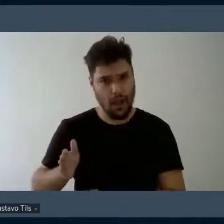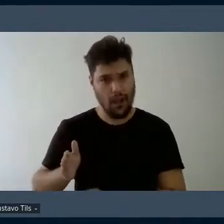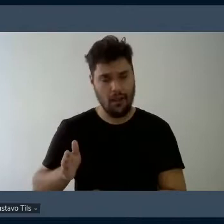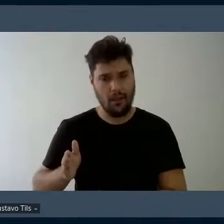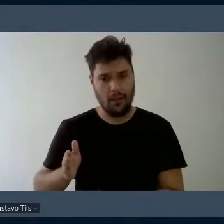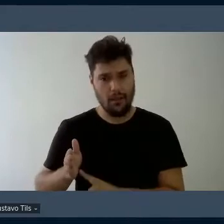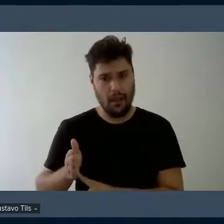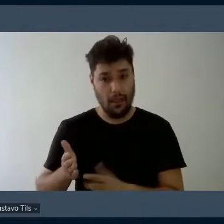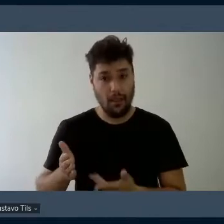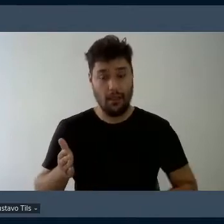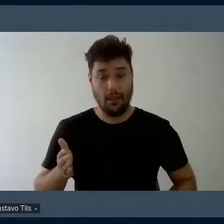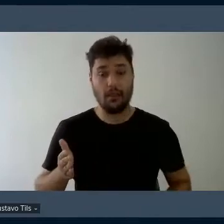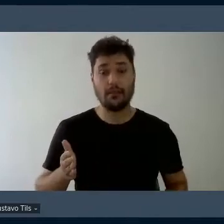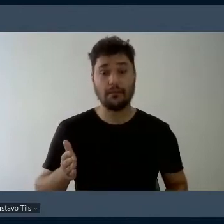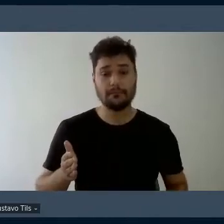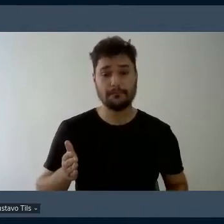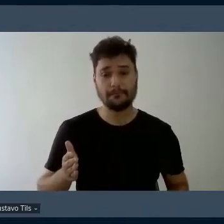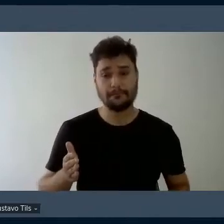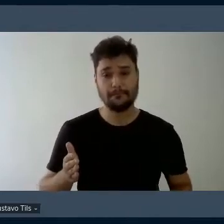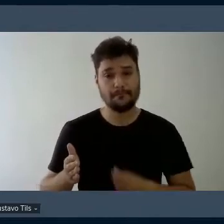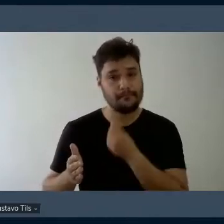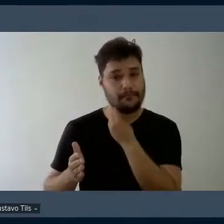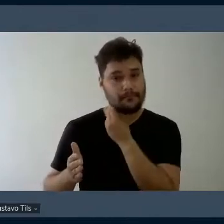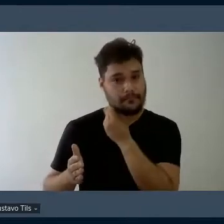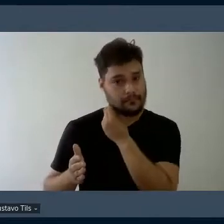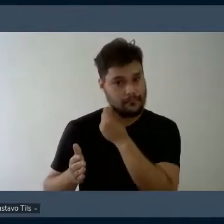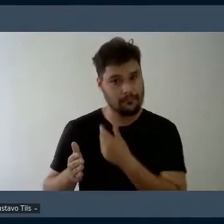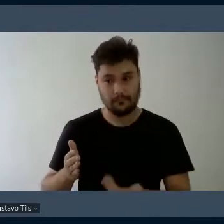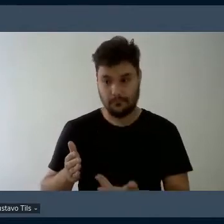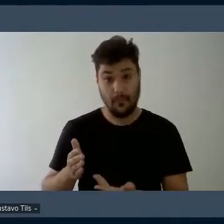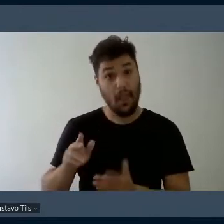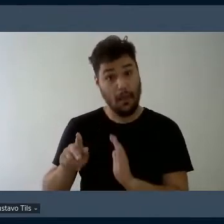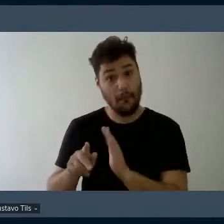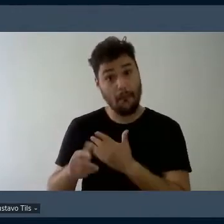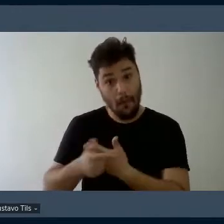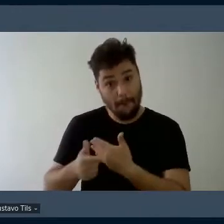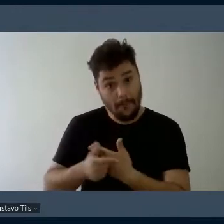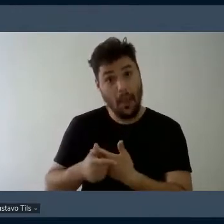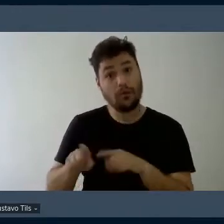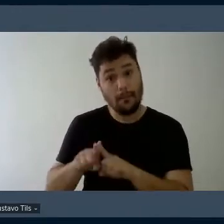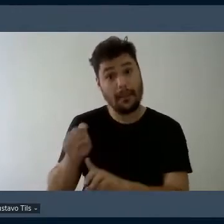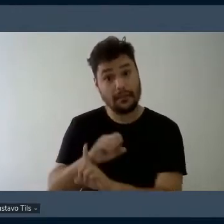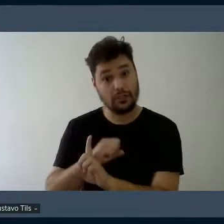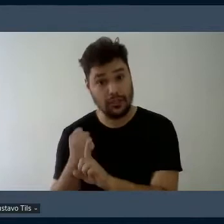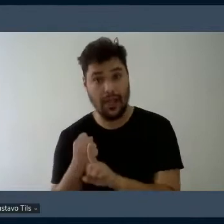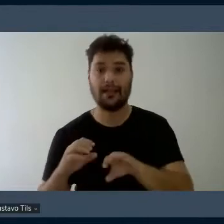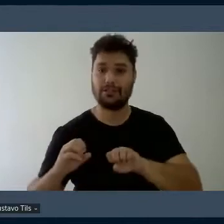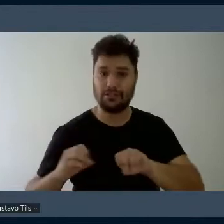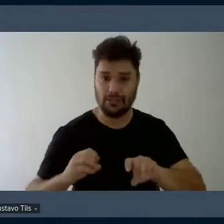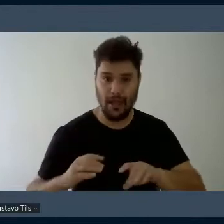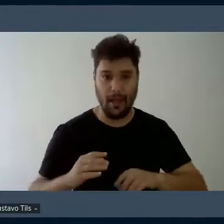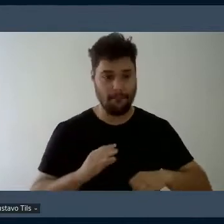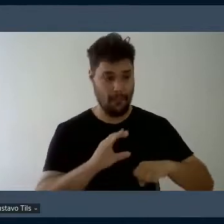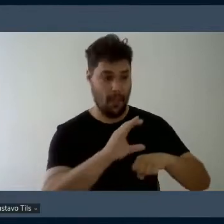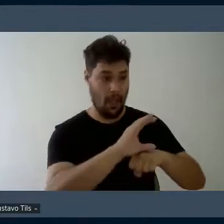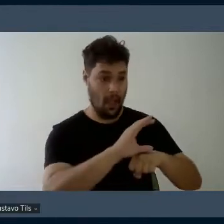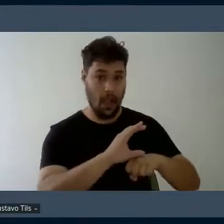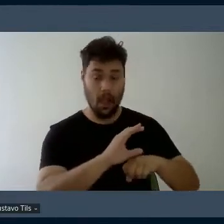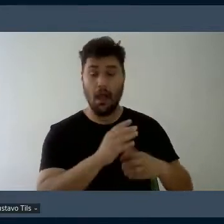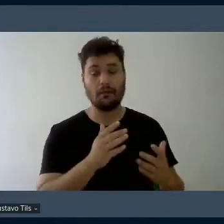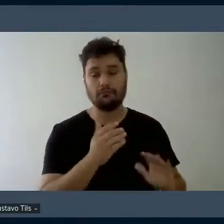tarefa que era de todo o social? Foi necessária a constituição de um local,